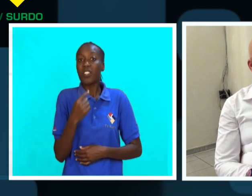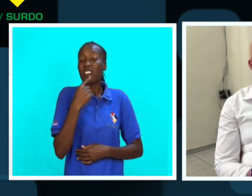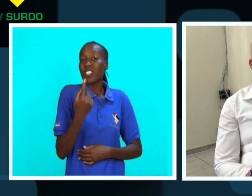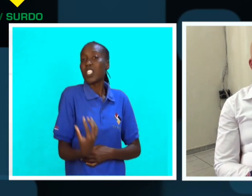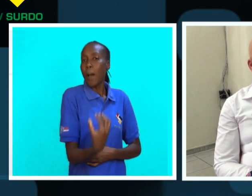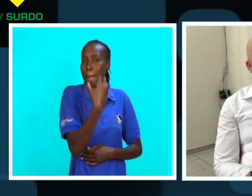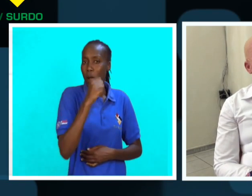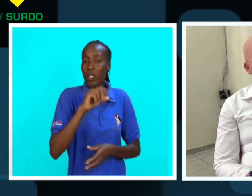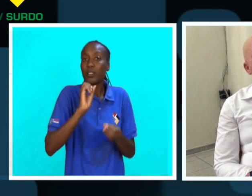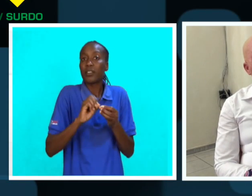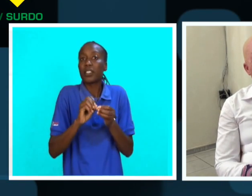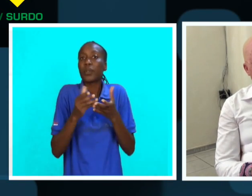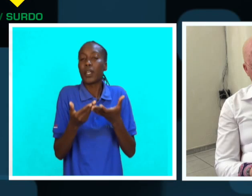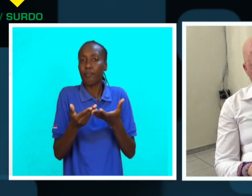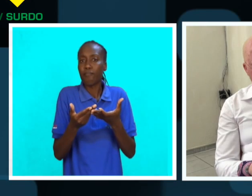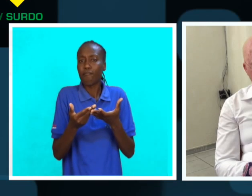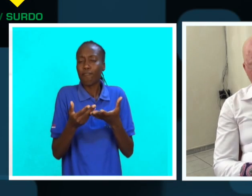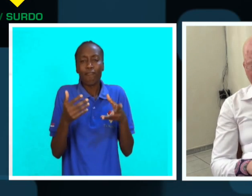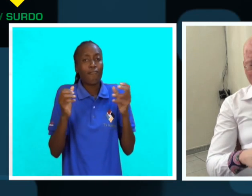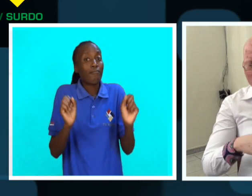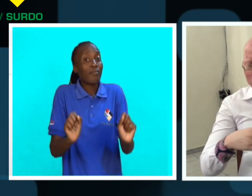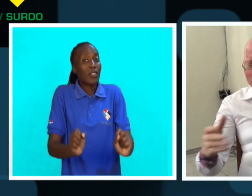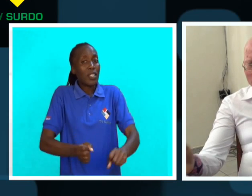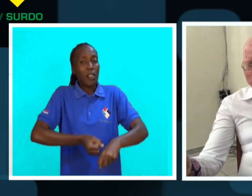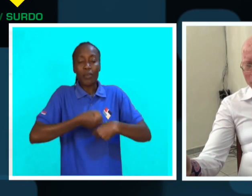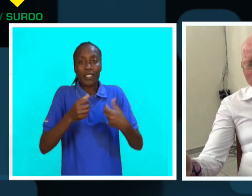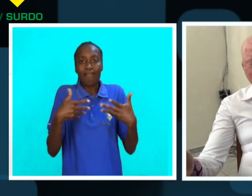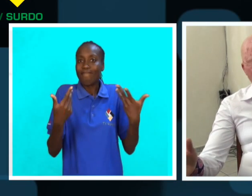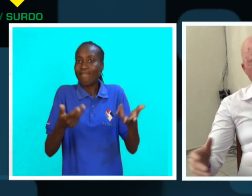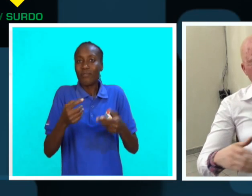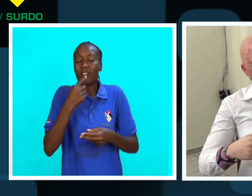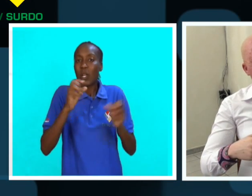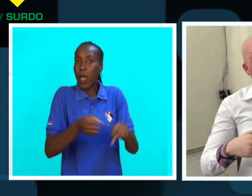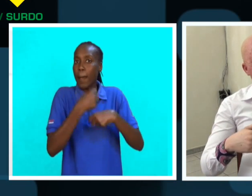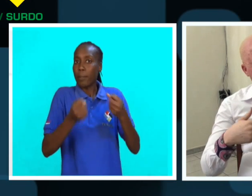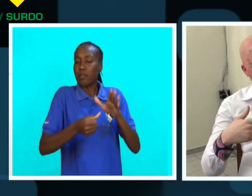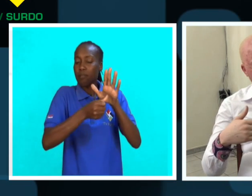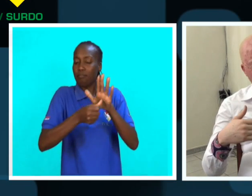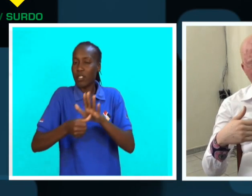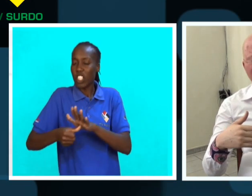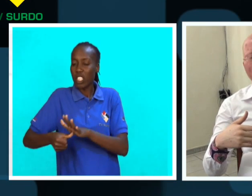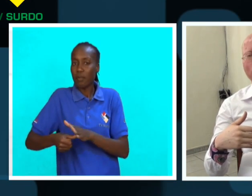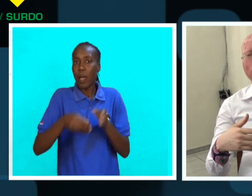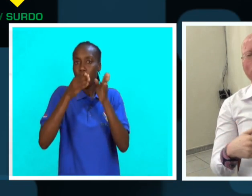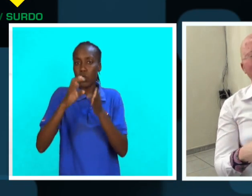Mesmo que se diga, não podes, vamos lá, não podes